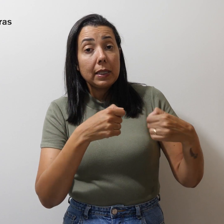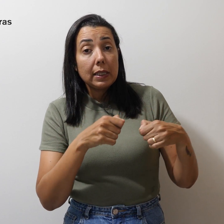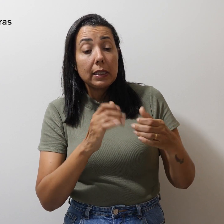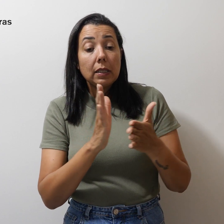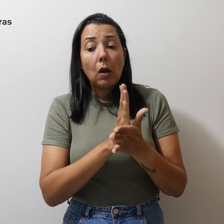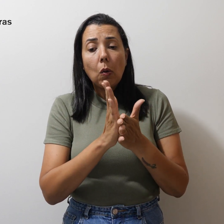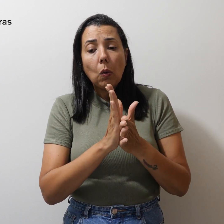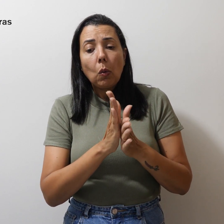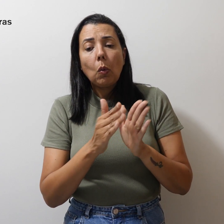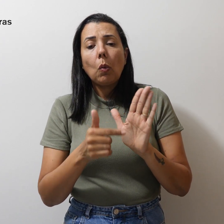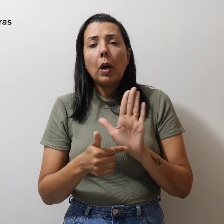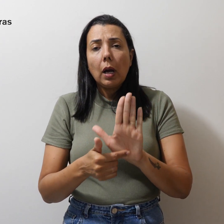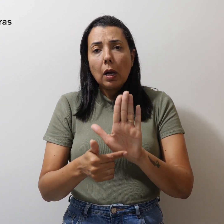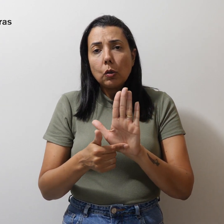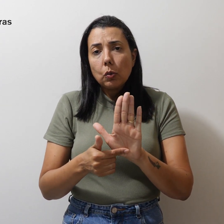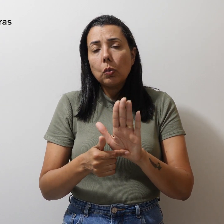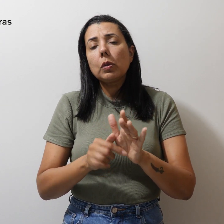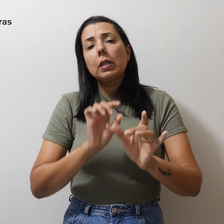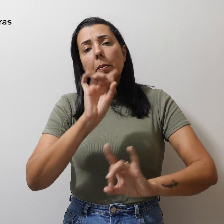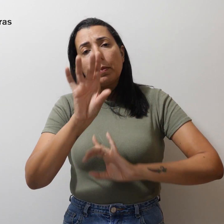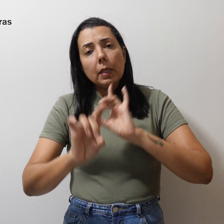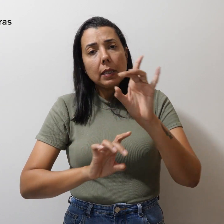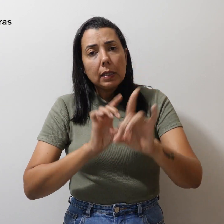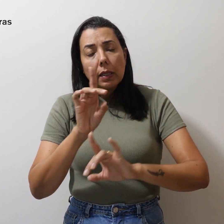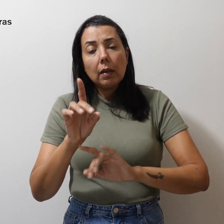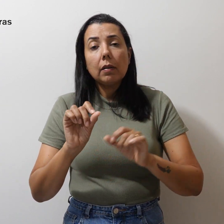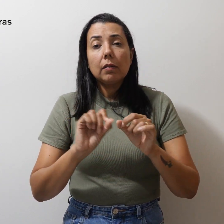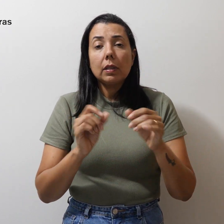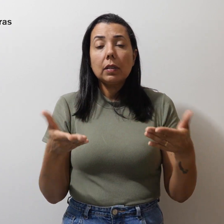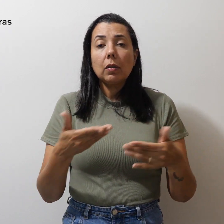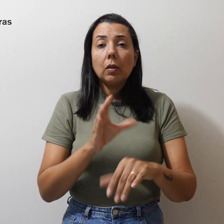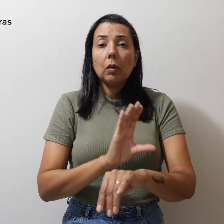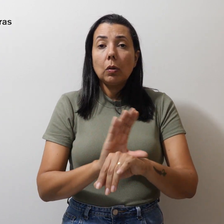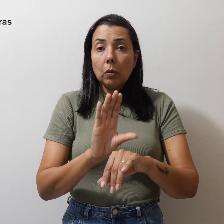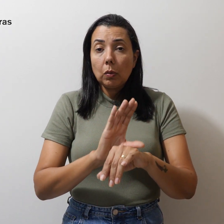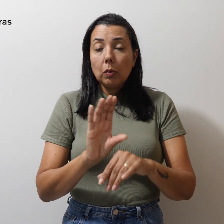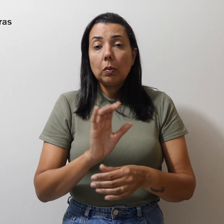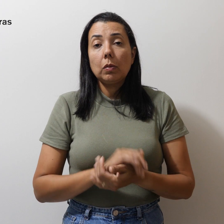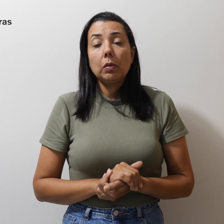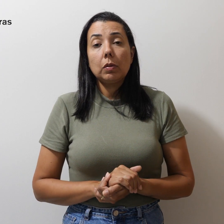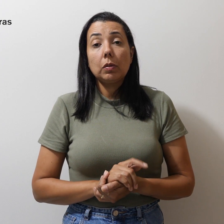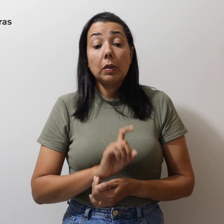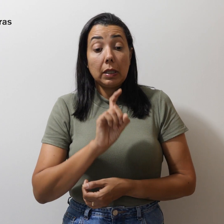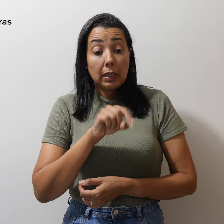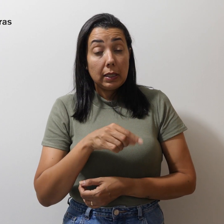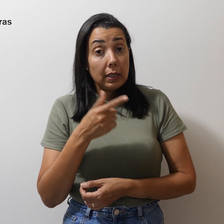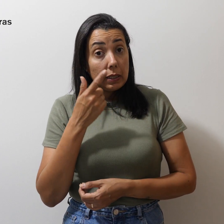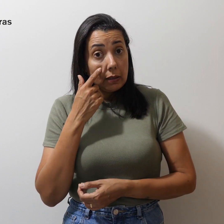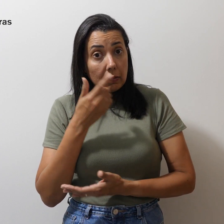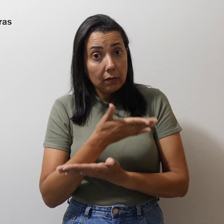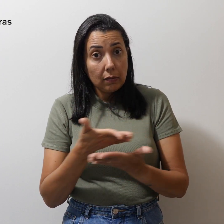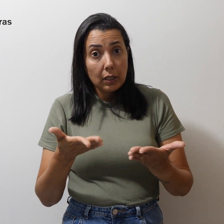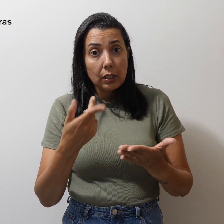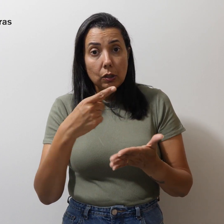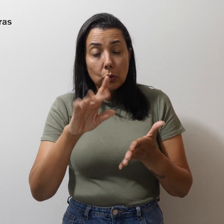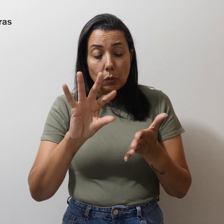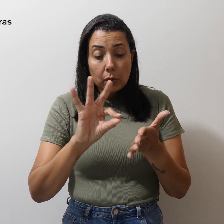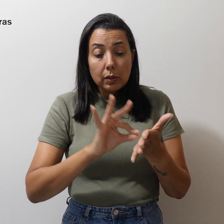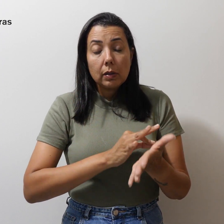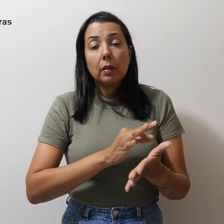atendimento especial durante a realização do curso. Clique e faça sua inscrição e